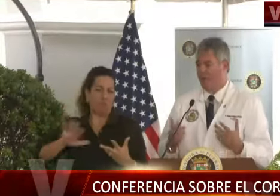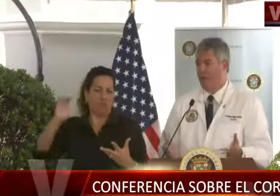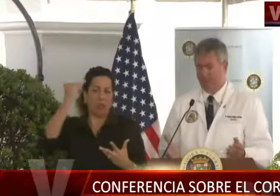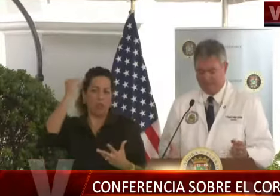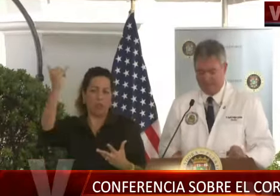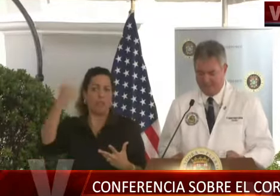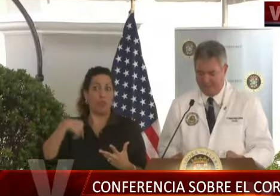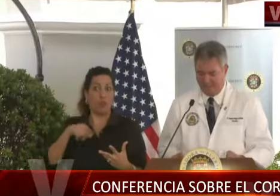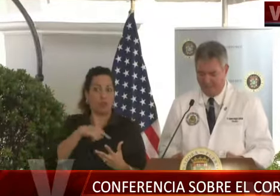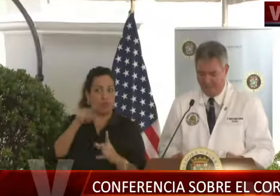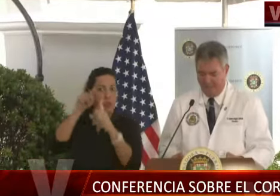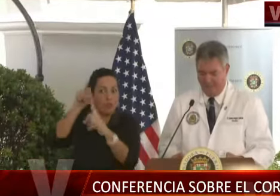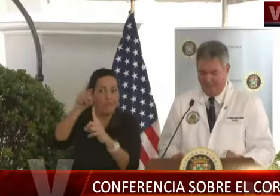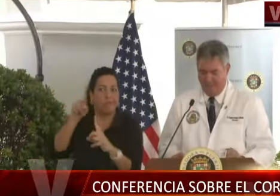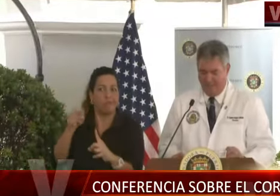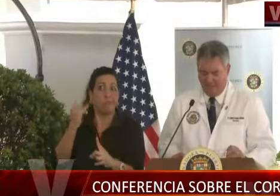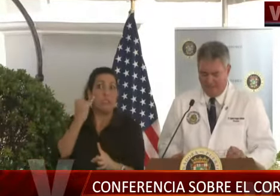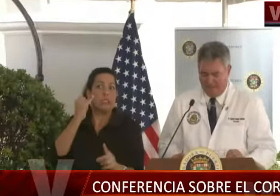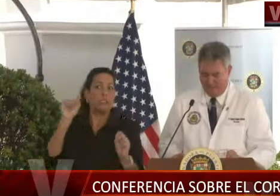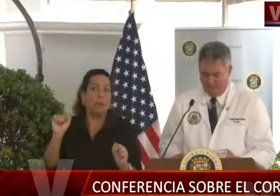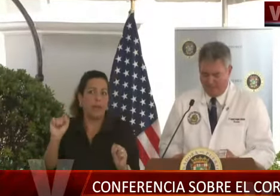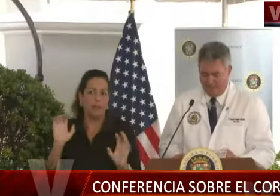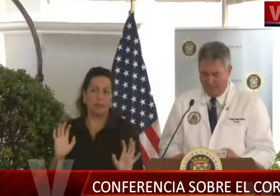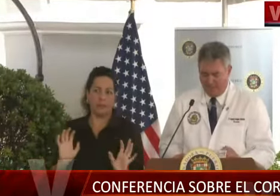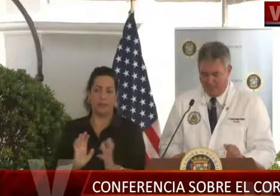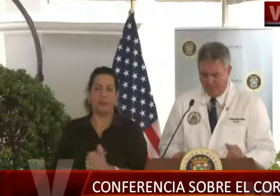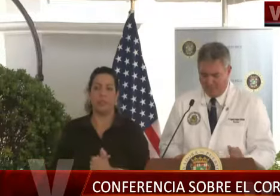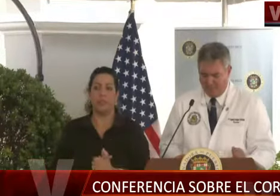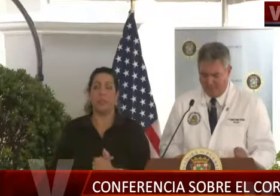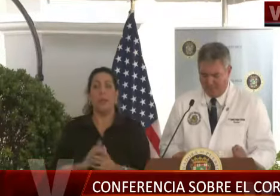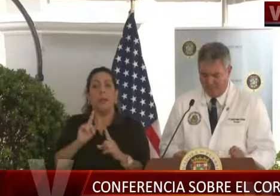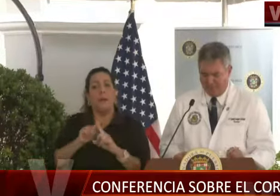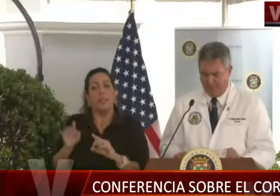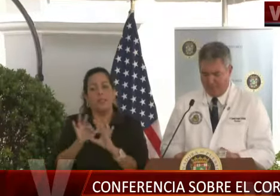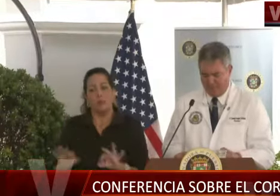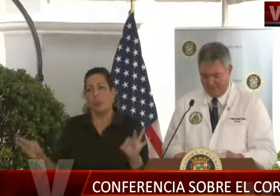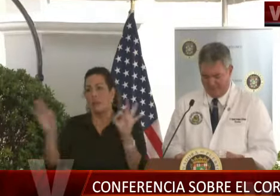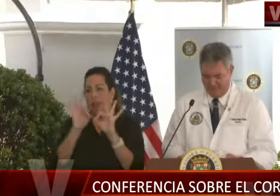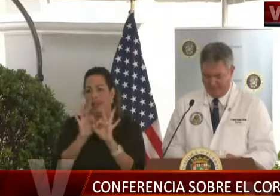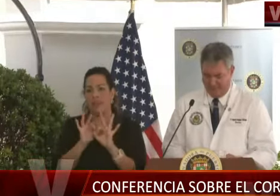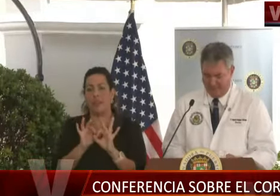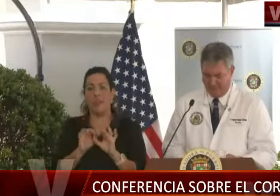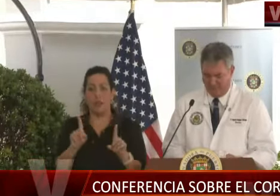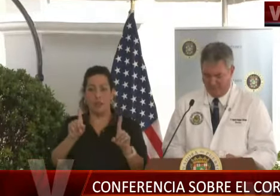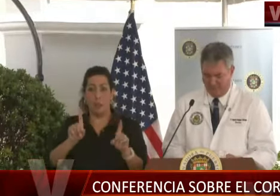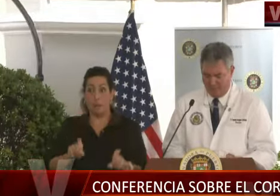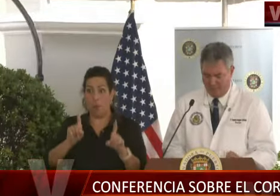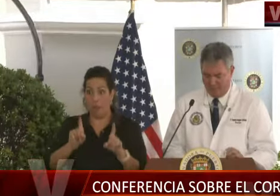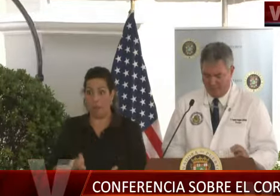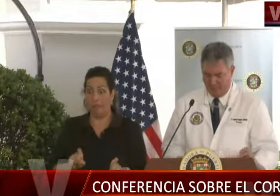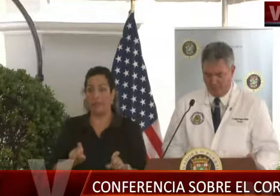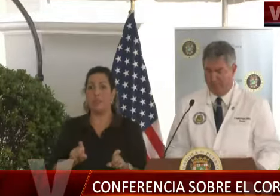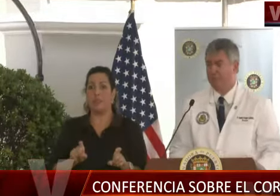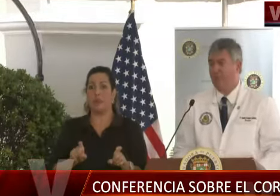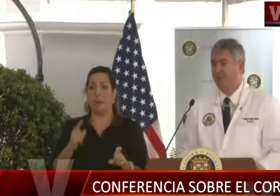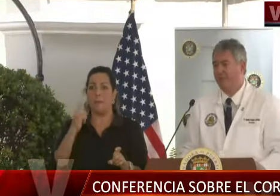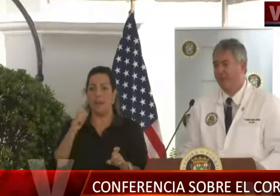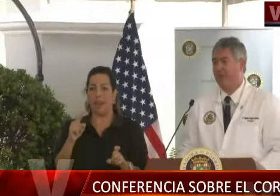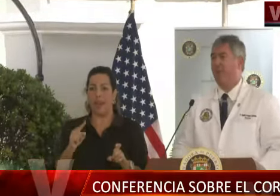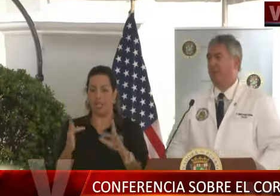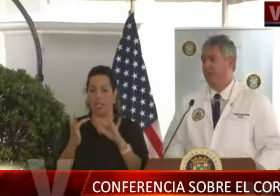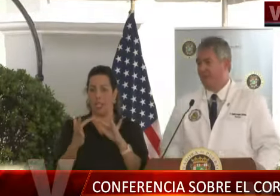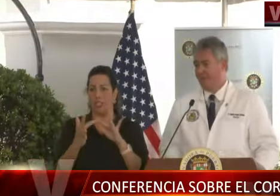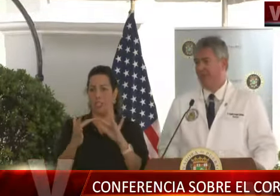nos estamos moviendo hacia esa dirección. Es importante las pruebas para la cuestión del contact